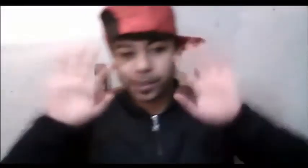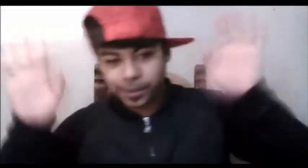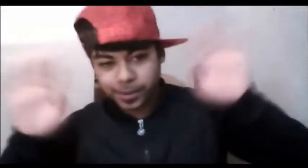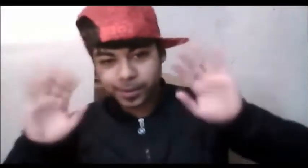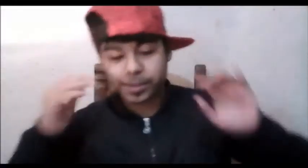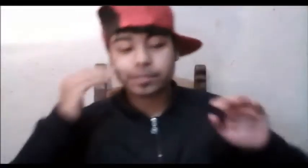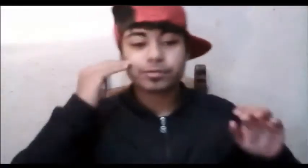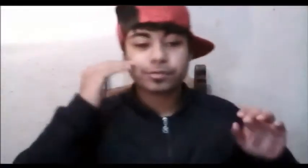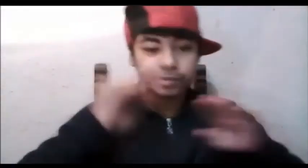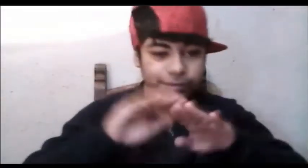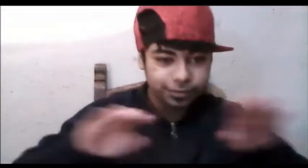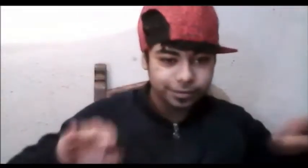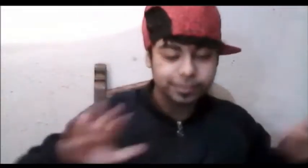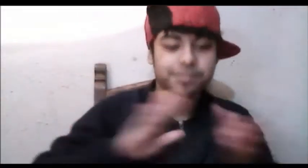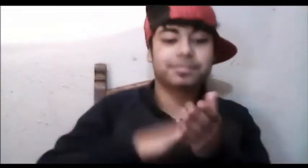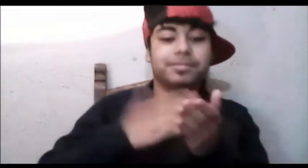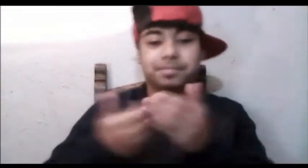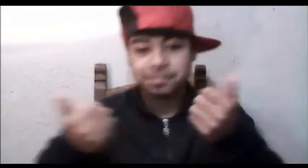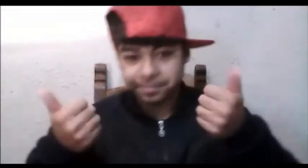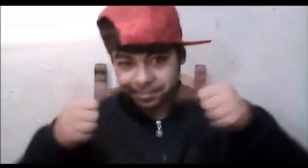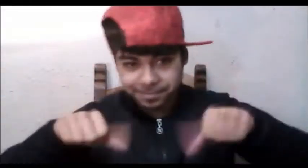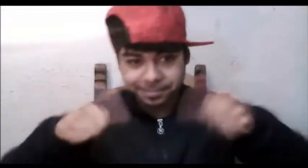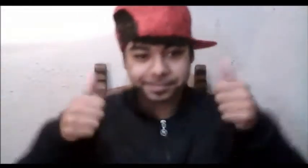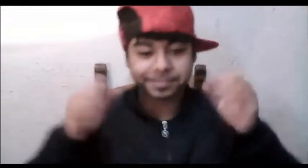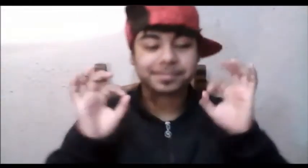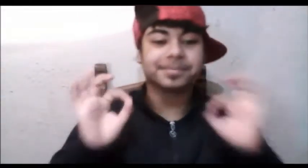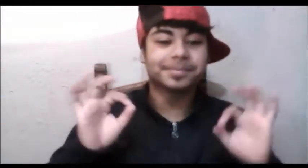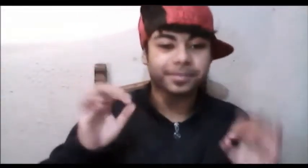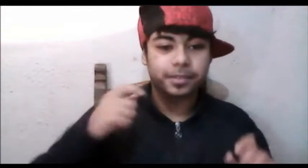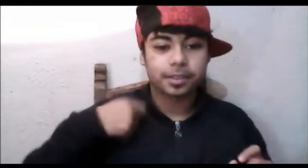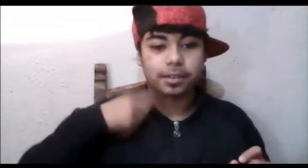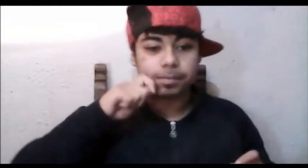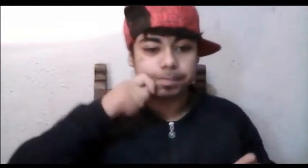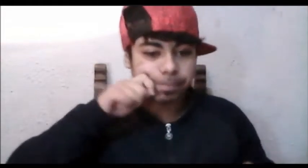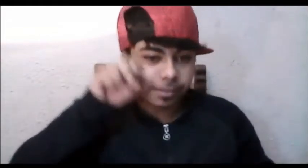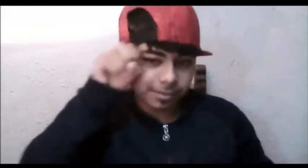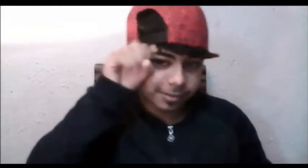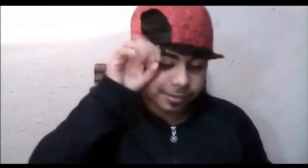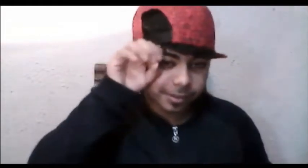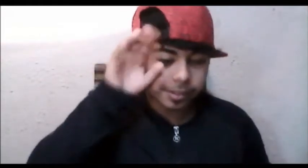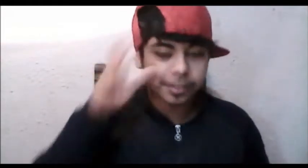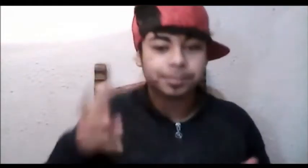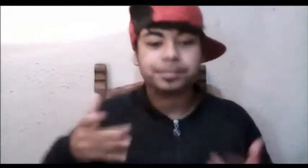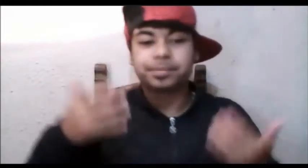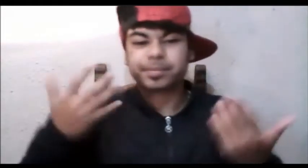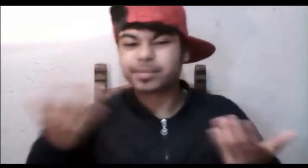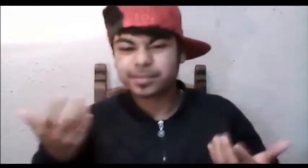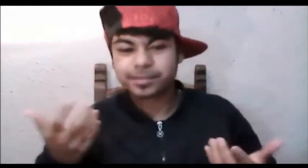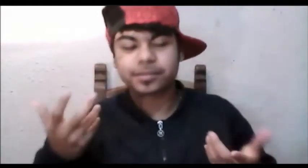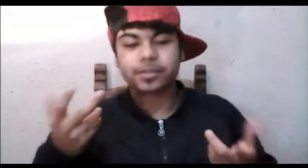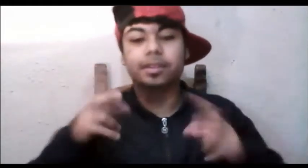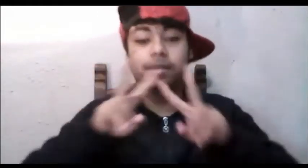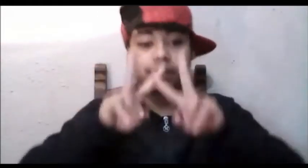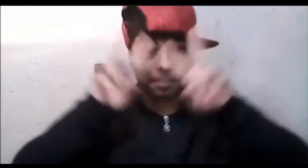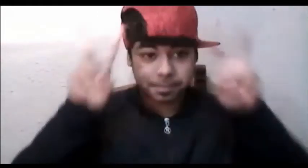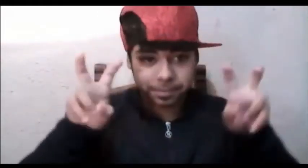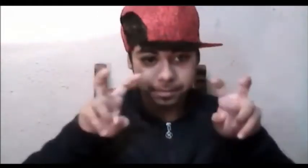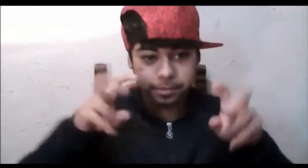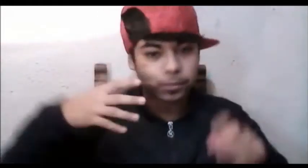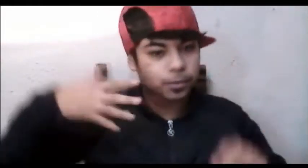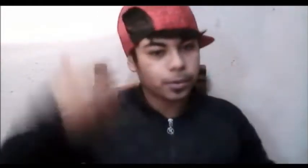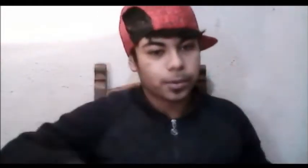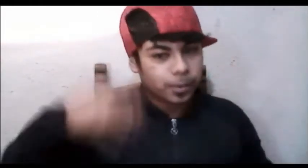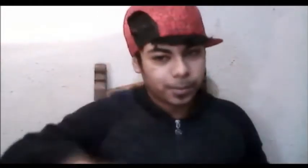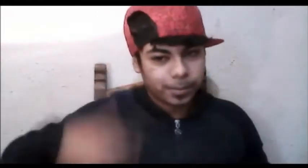¡Hola, hola niños y niñas! ¿Cómo están? ¿Espero que bien? ¿Mal? ¿Más o menos? No sé, yo estoy bien, soy David y el día de hoy